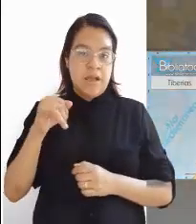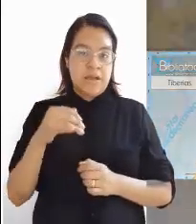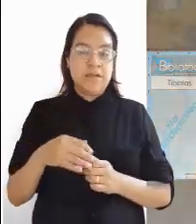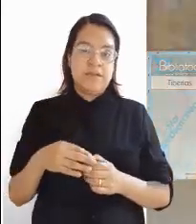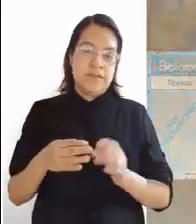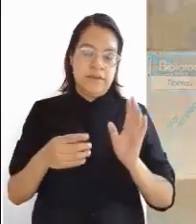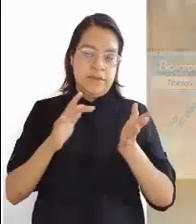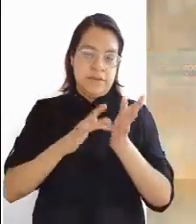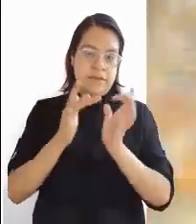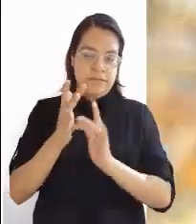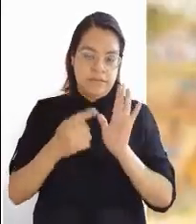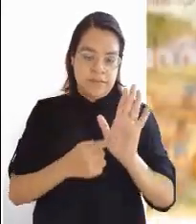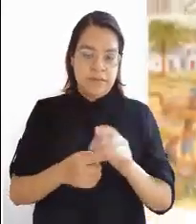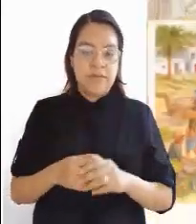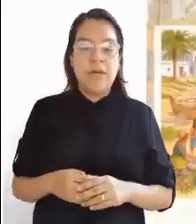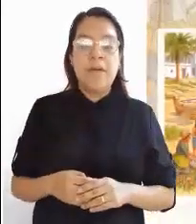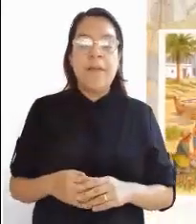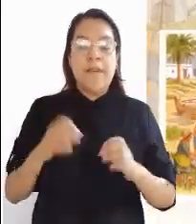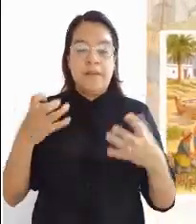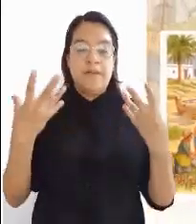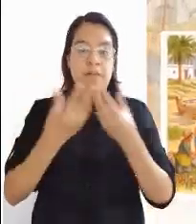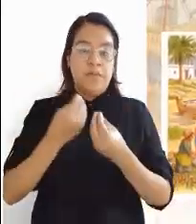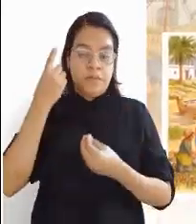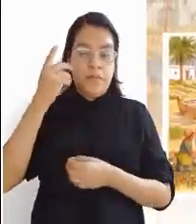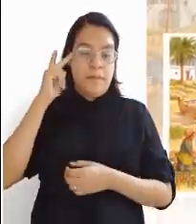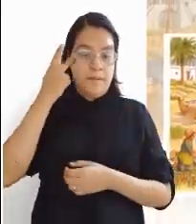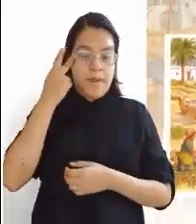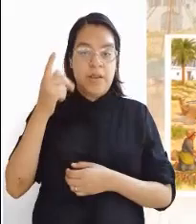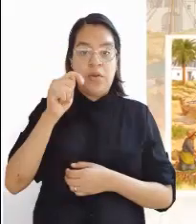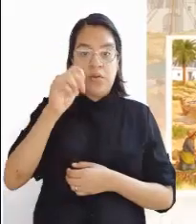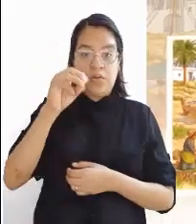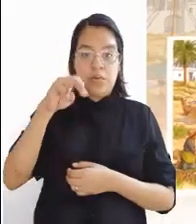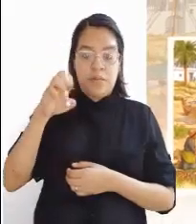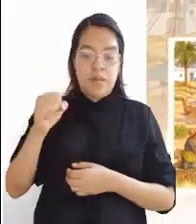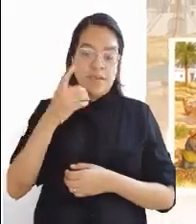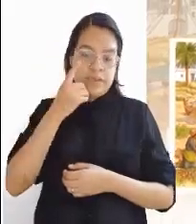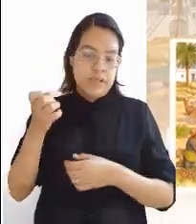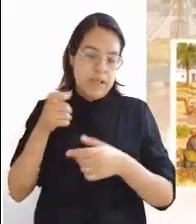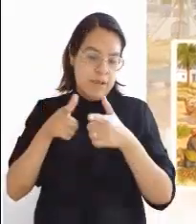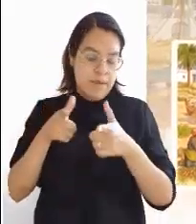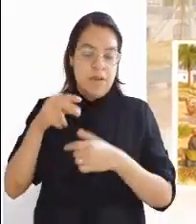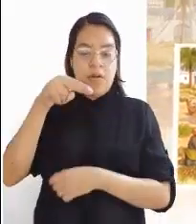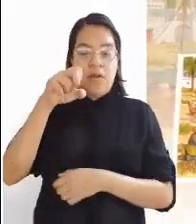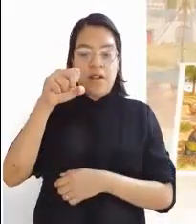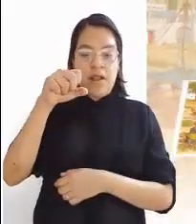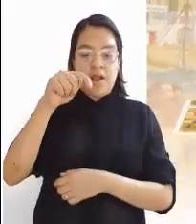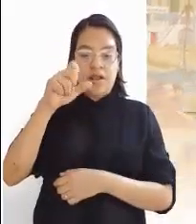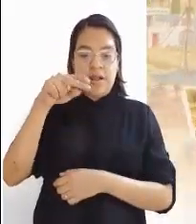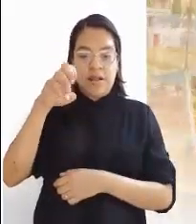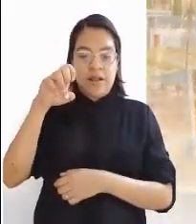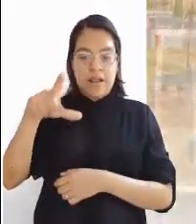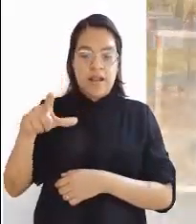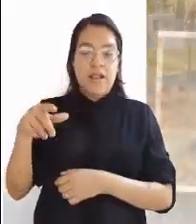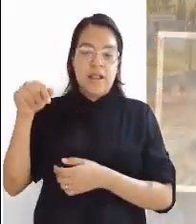Estaban juntos Simón Pedro, Tomás, llamado el gemelo, Natanael, el decaná de Galilea, los hijos de